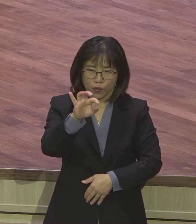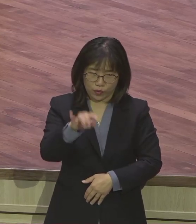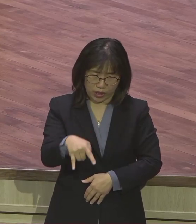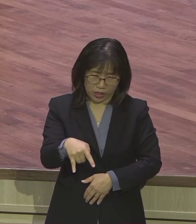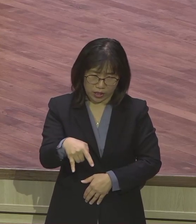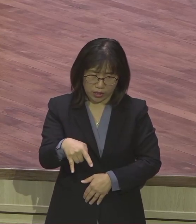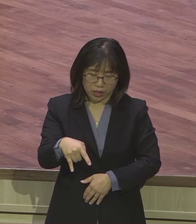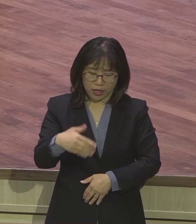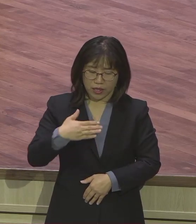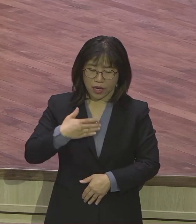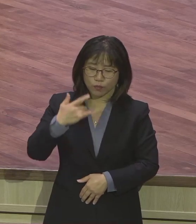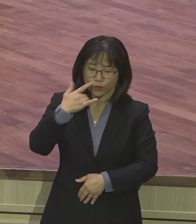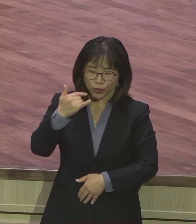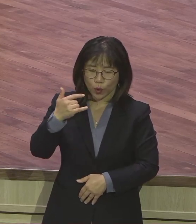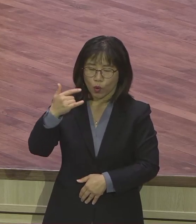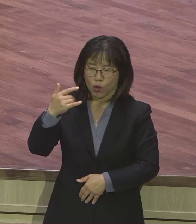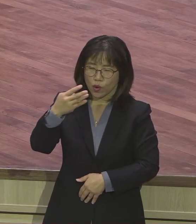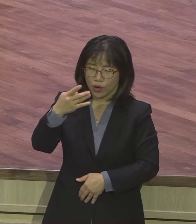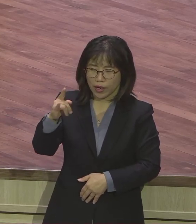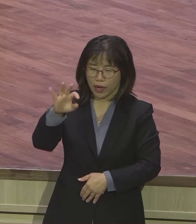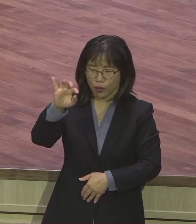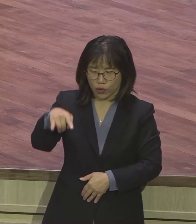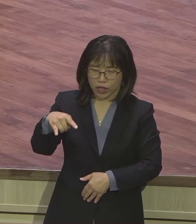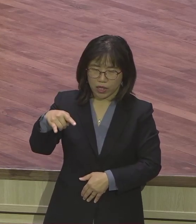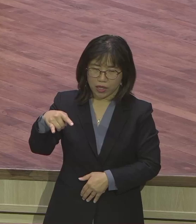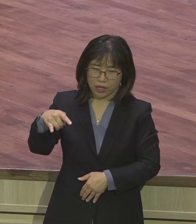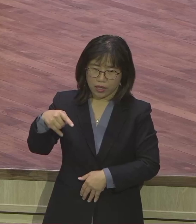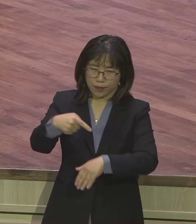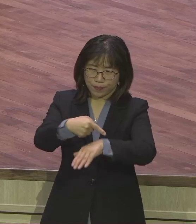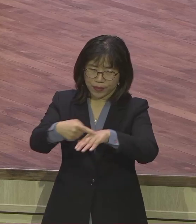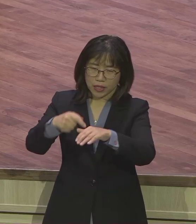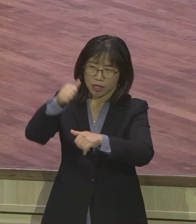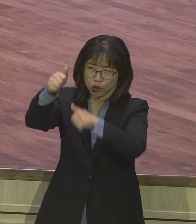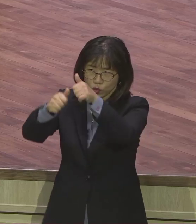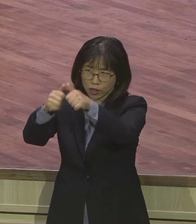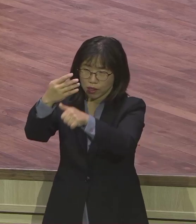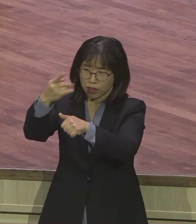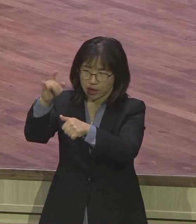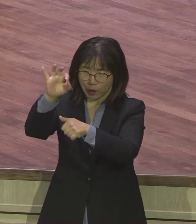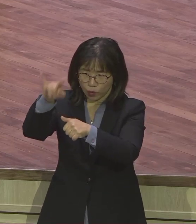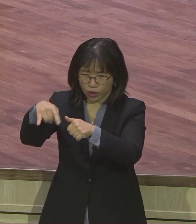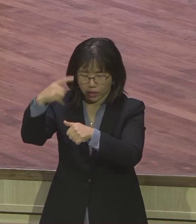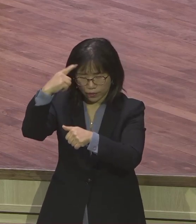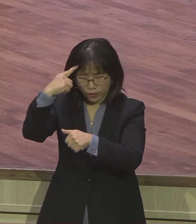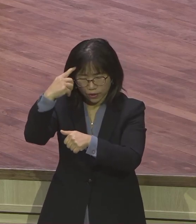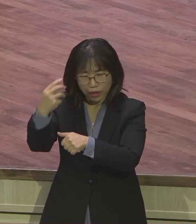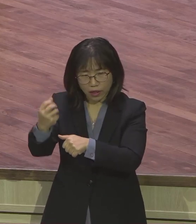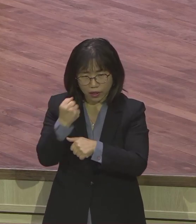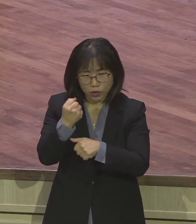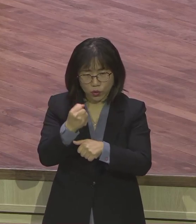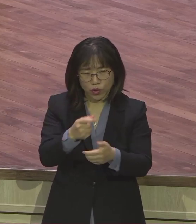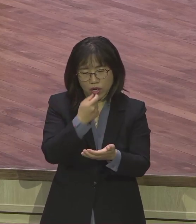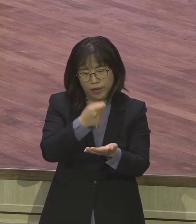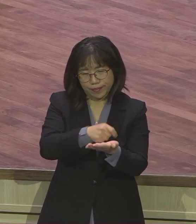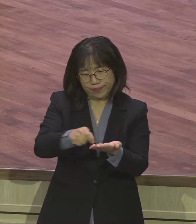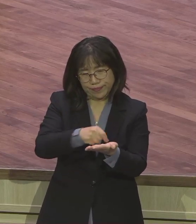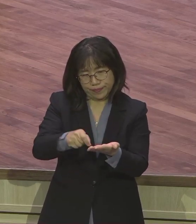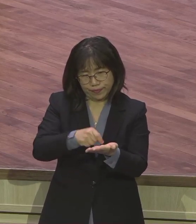집화란 말이에요. 예배를 제사를 인도하는 자들이란 말이에요. 그러니까 다시 말하면 하나님께 예배하는 그 땅이